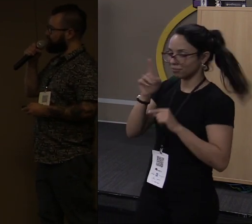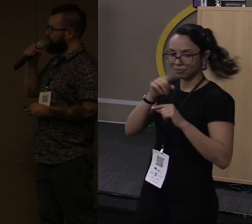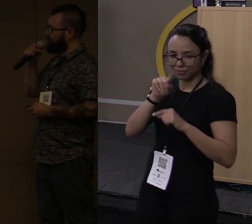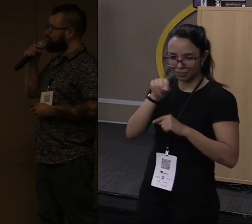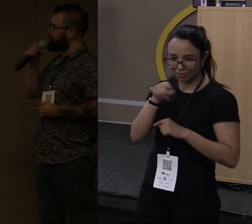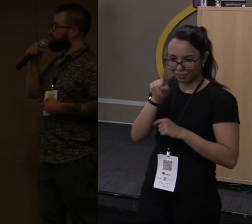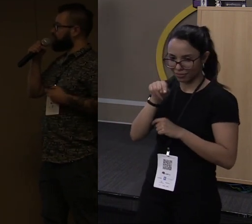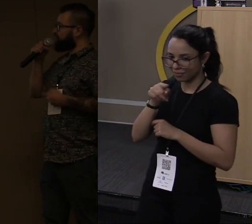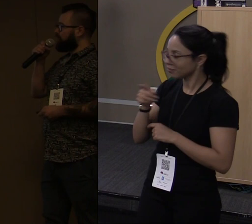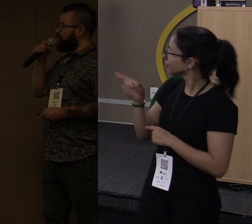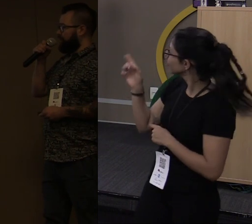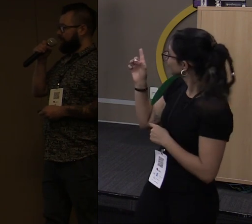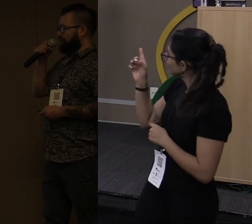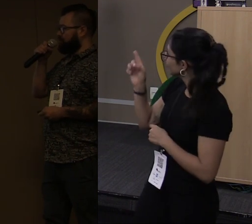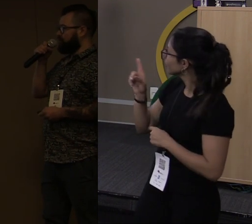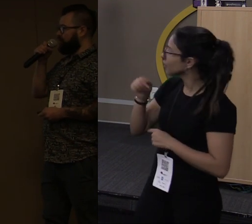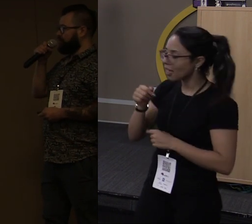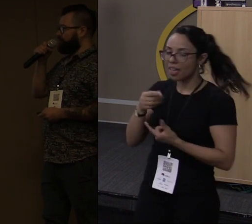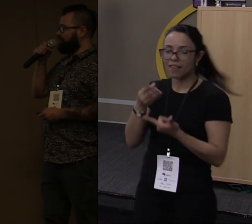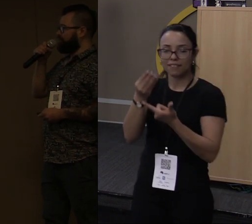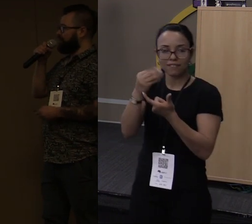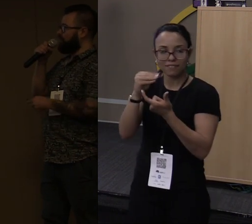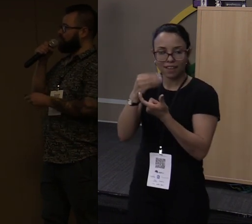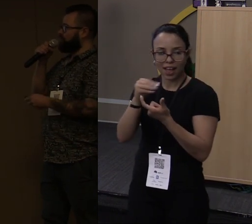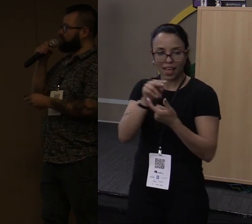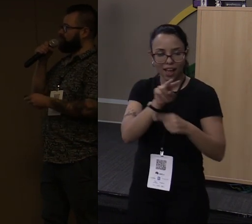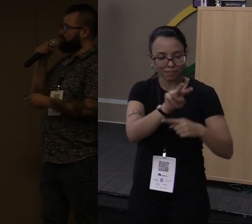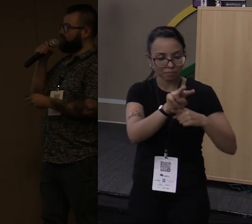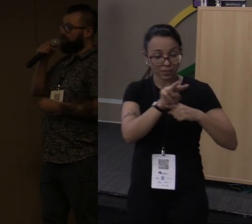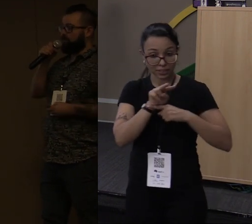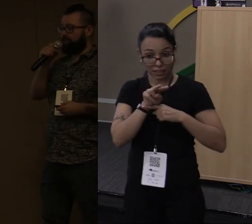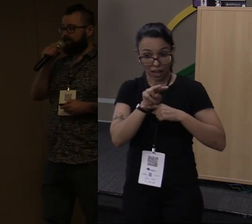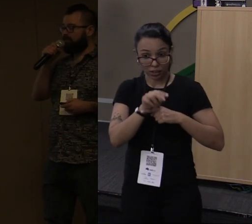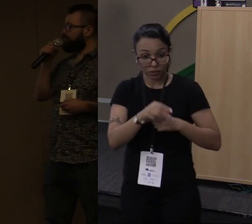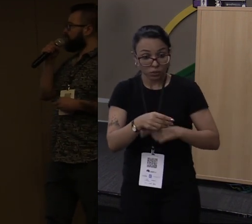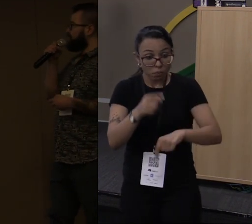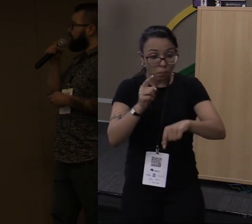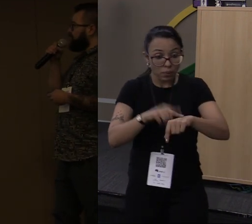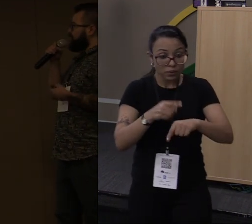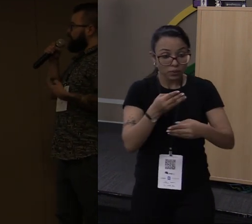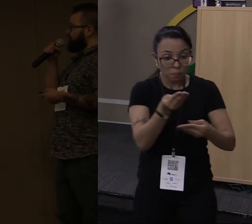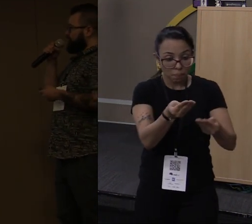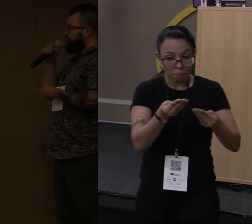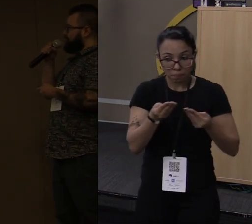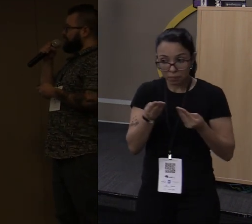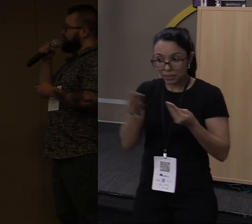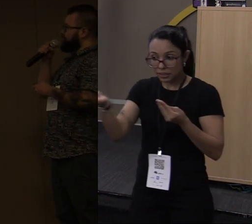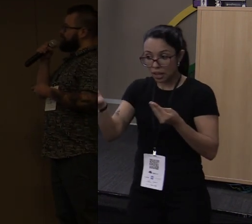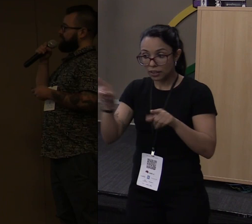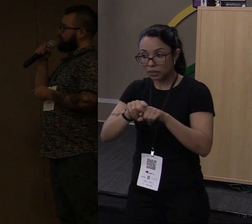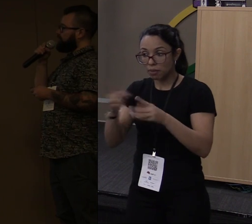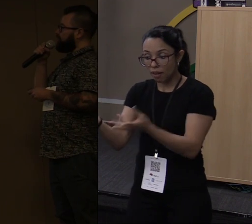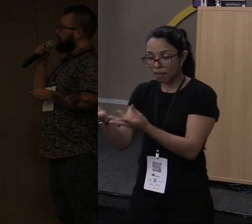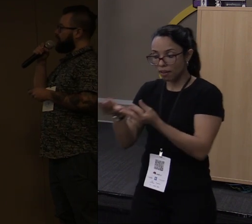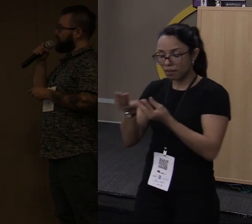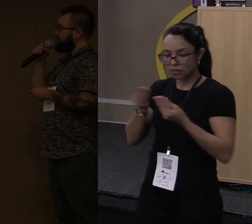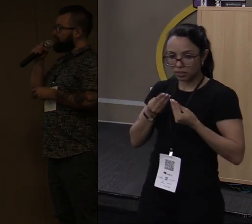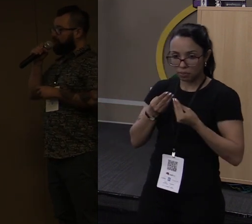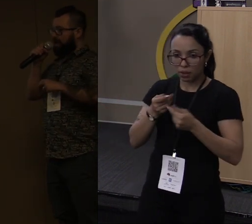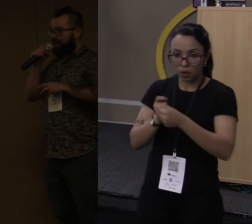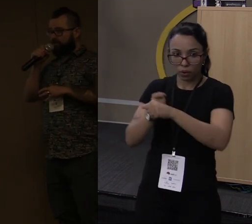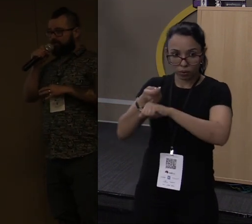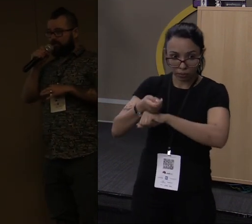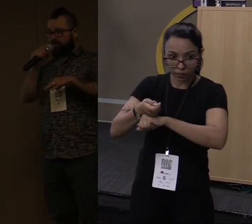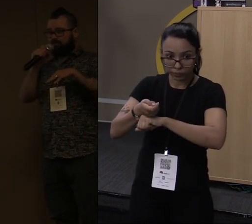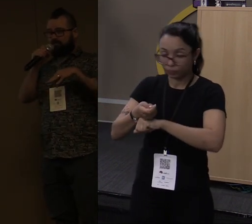que são emprestadas, tanto na hora de passar, quanto de receber o argumento. E uma referência nada mais é do que um lock